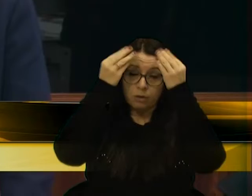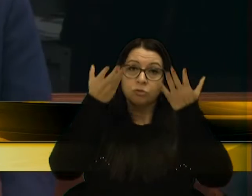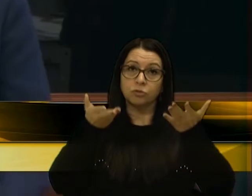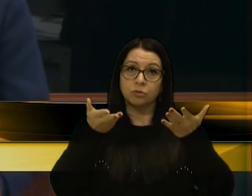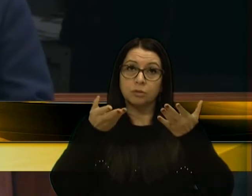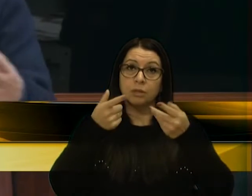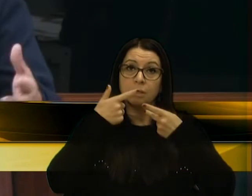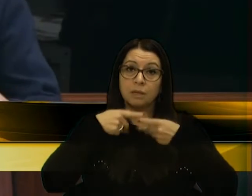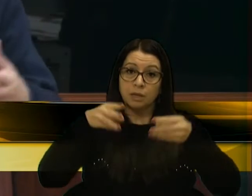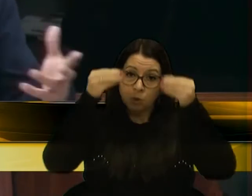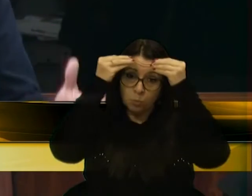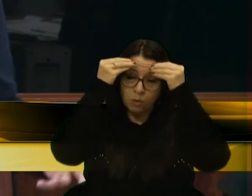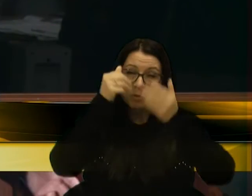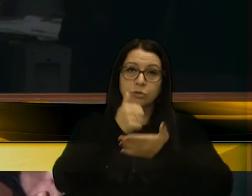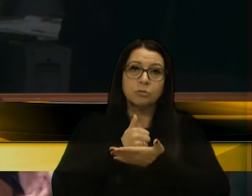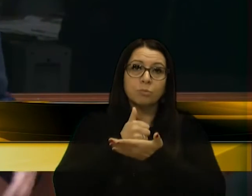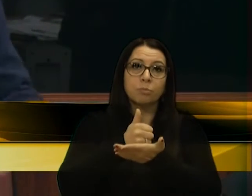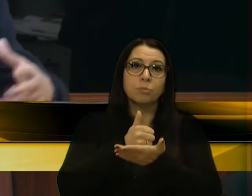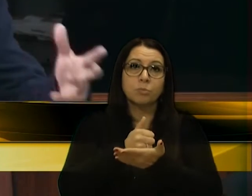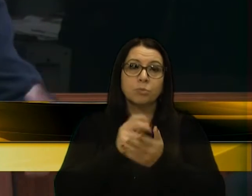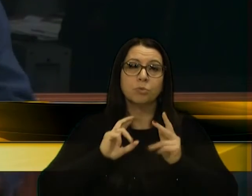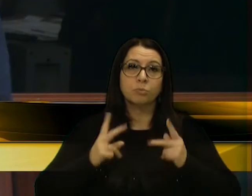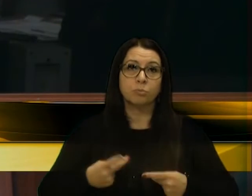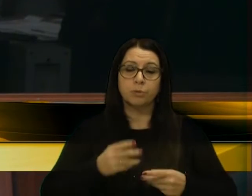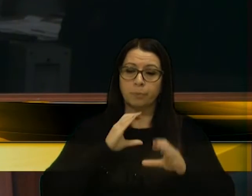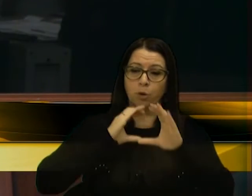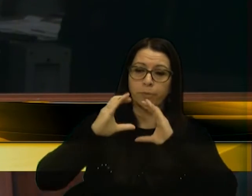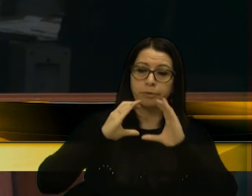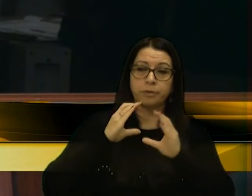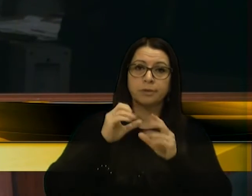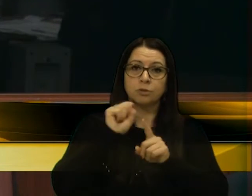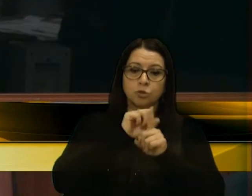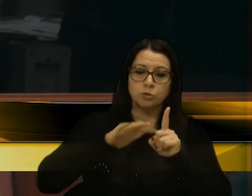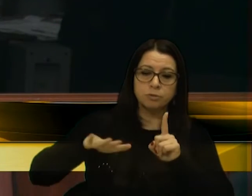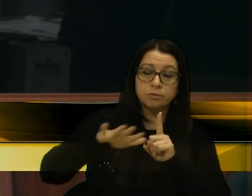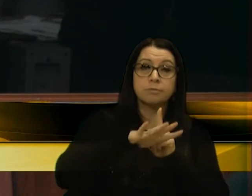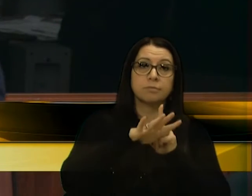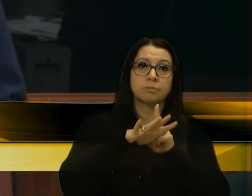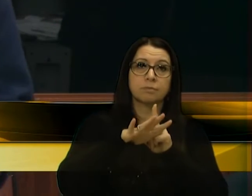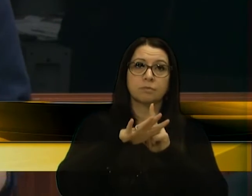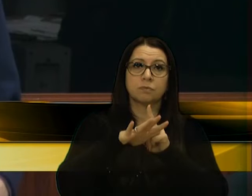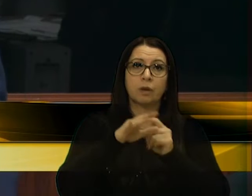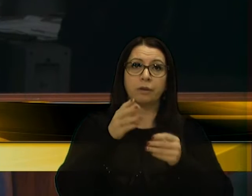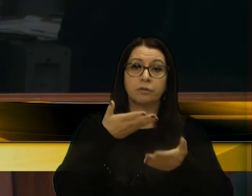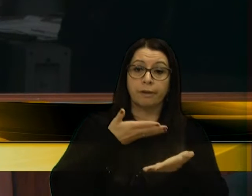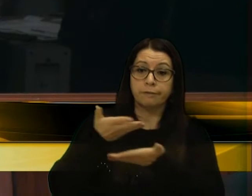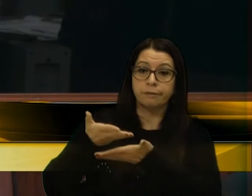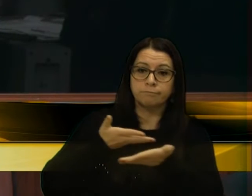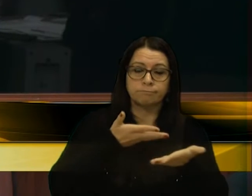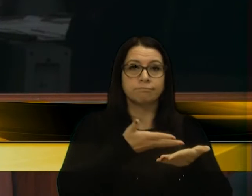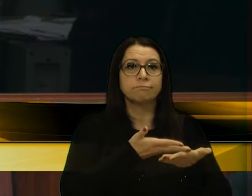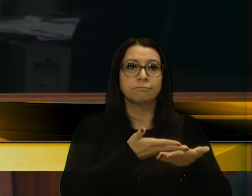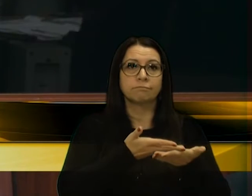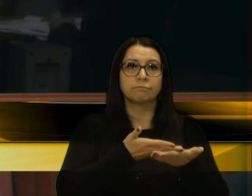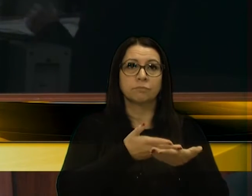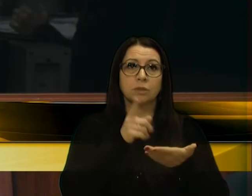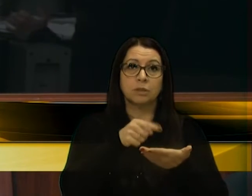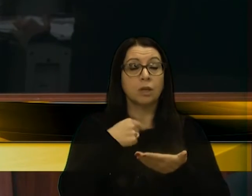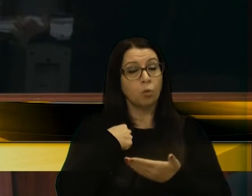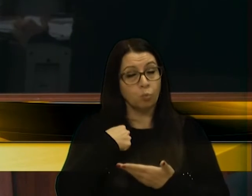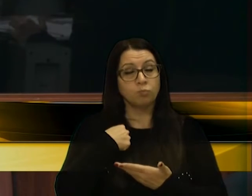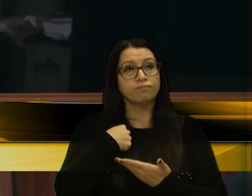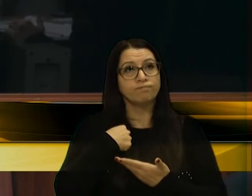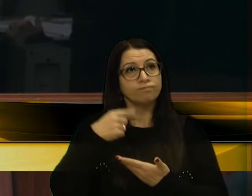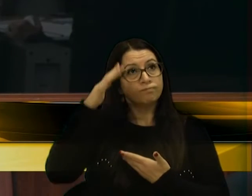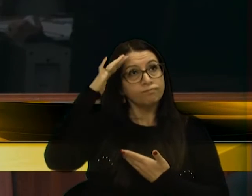Então a linguagem é a ferramenta humana de comunicação, de socialização, de interação. E eu fico